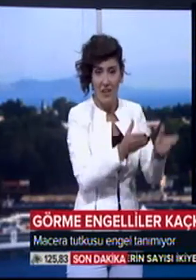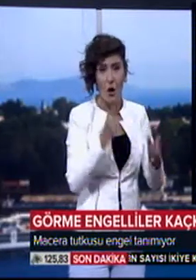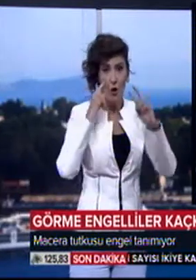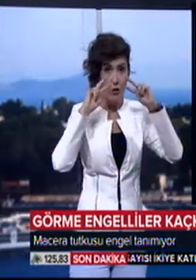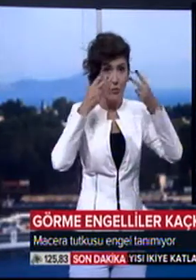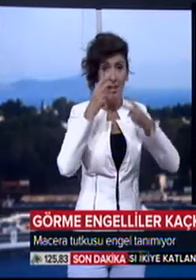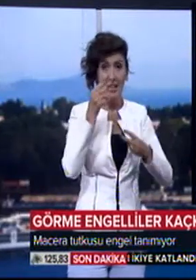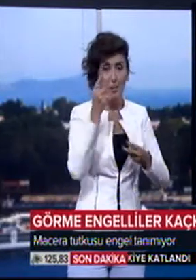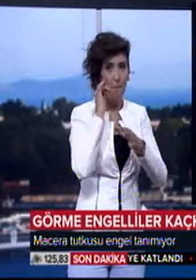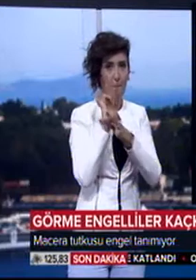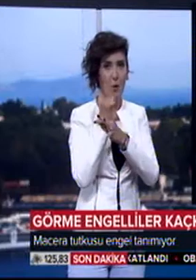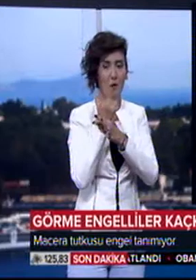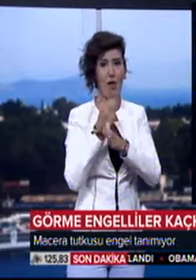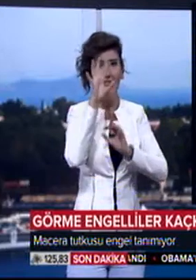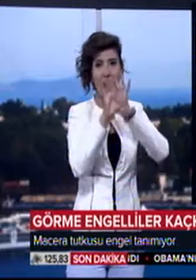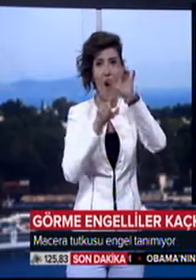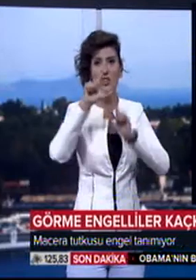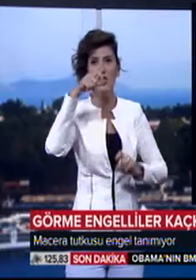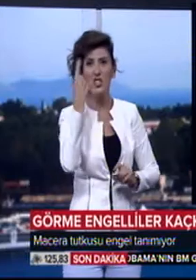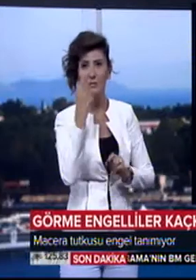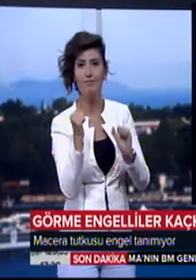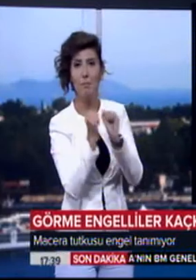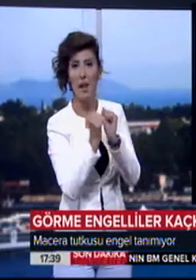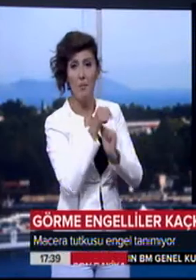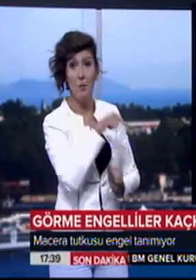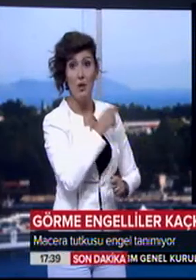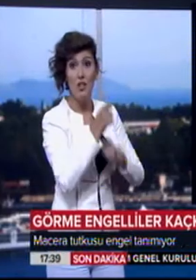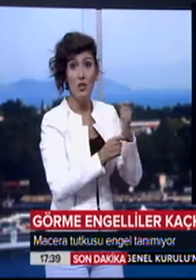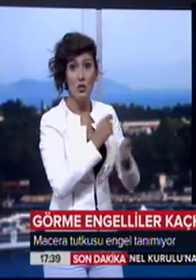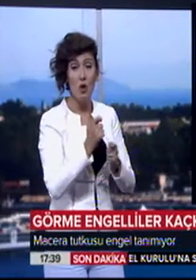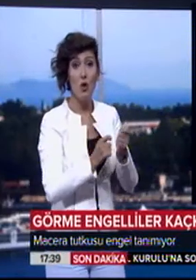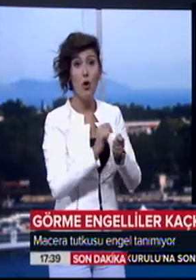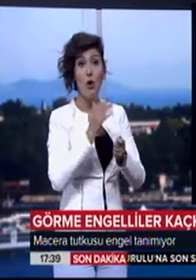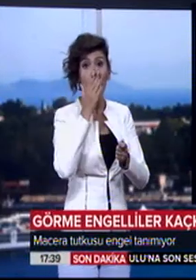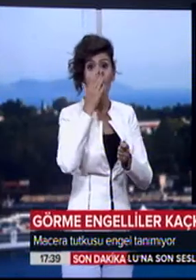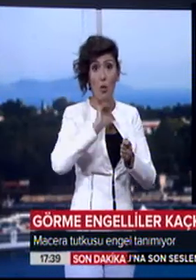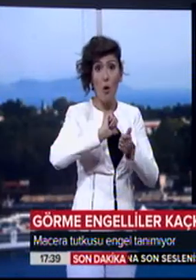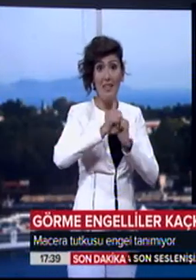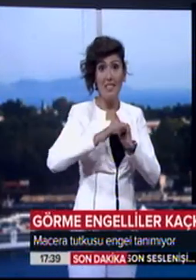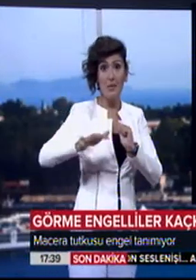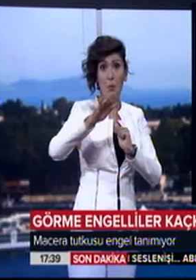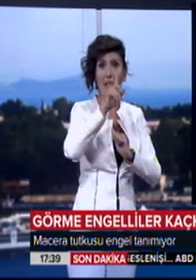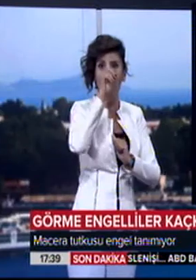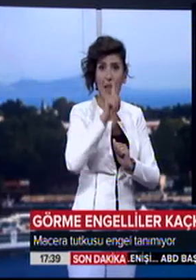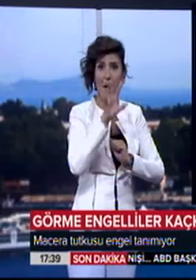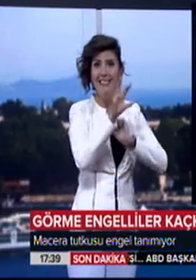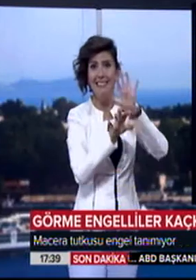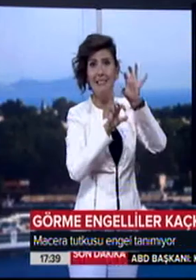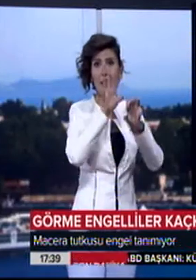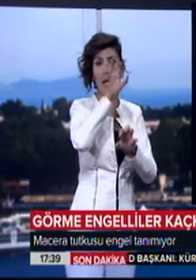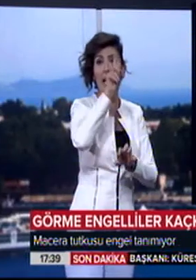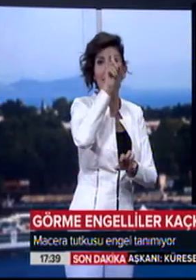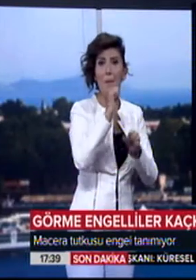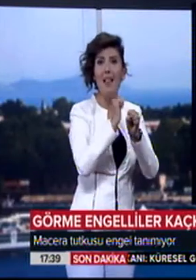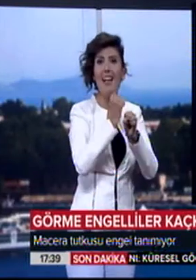2'şer profesyonel dağcı eşlik etti. Bu işin doğa sporlarında temel tırmanış teknikleri, temel kaya tırmanış